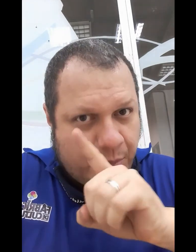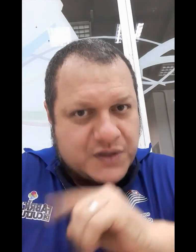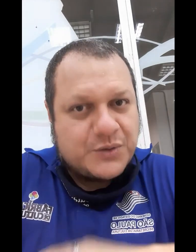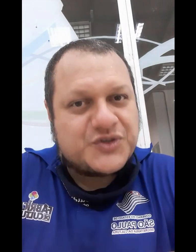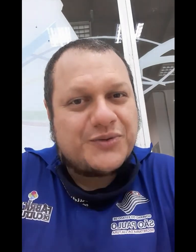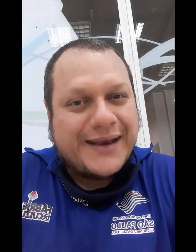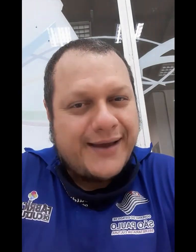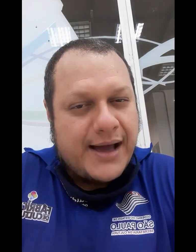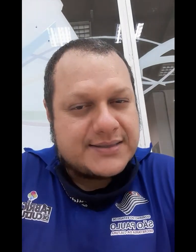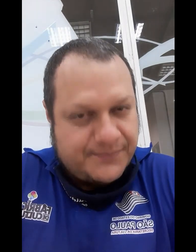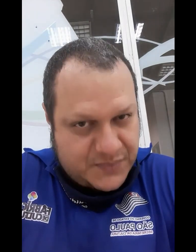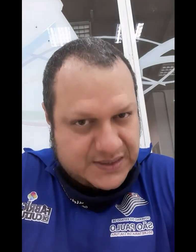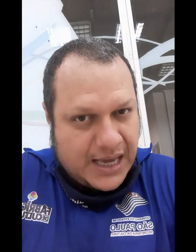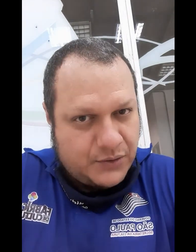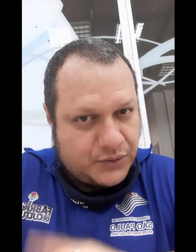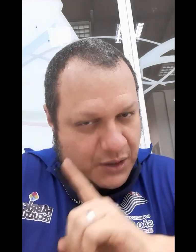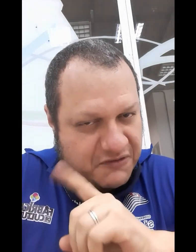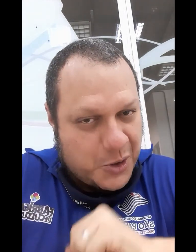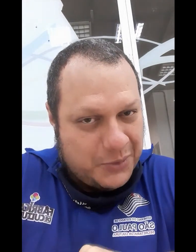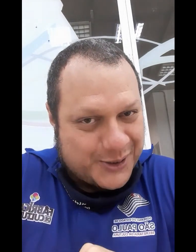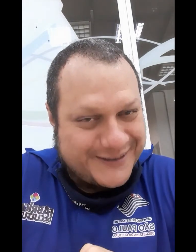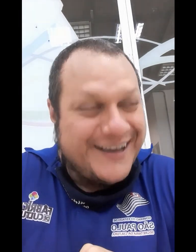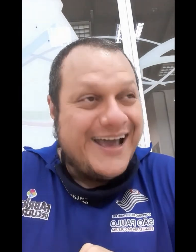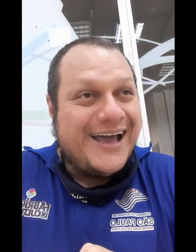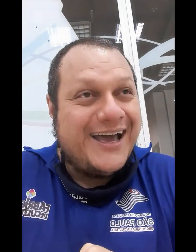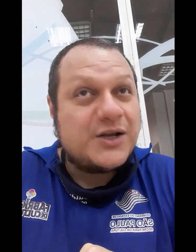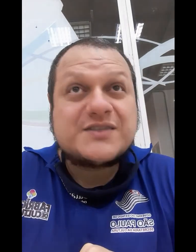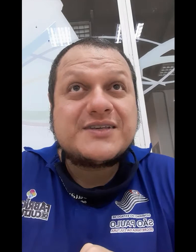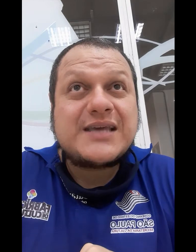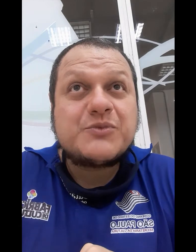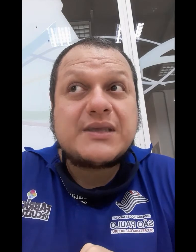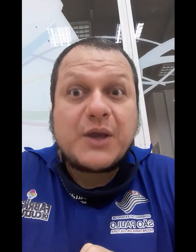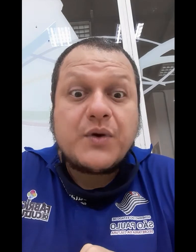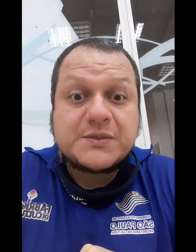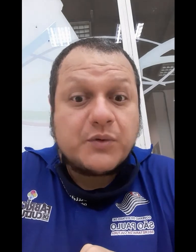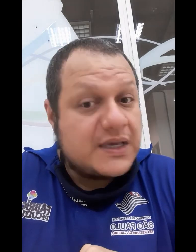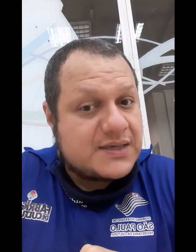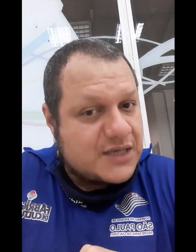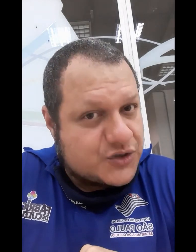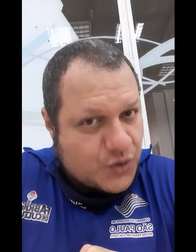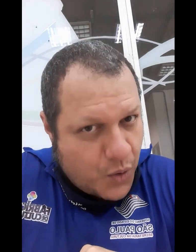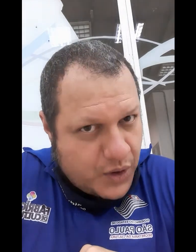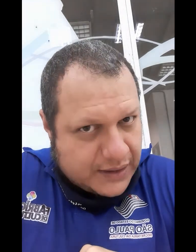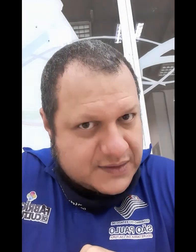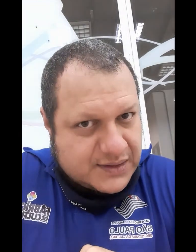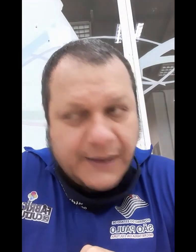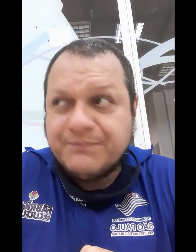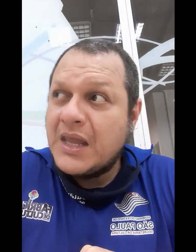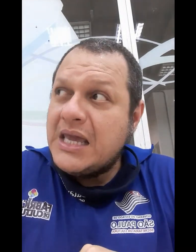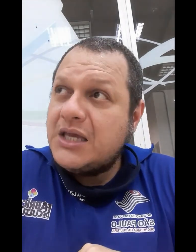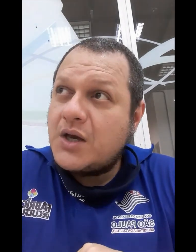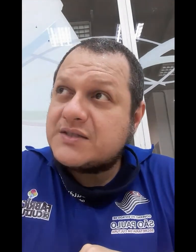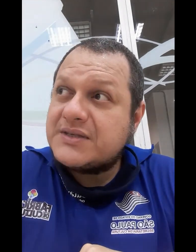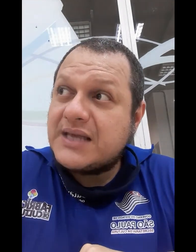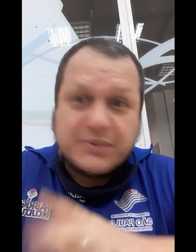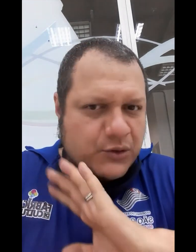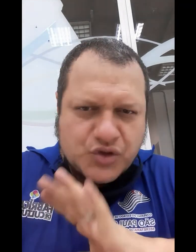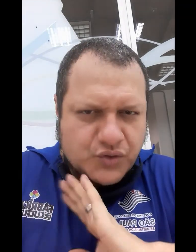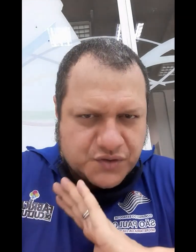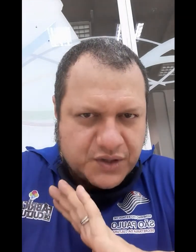possam estudar em casa. Certo? Então, vem comigo. Nós fazemos também correspondências às cores, tá? E nós fizemos... Está nos outros vídeos,